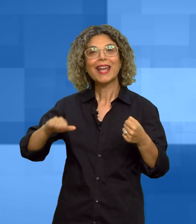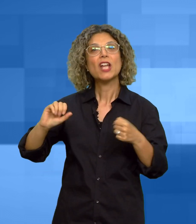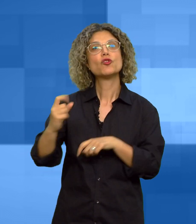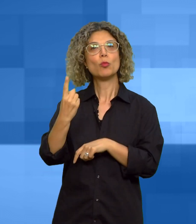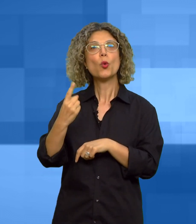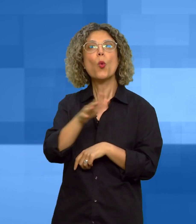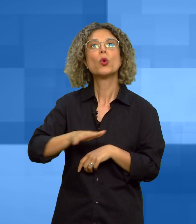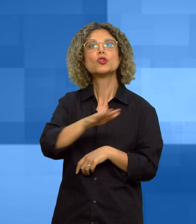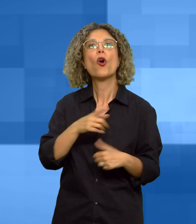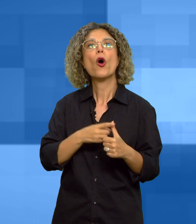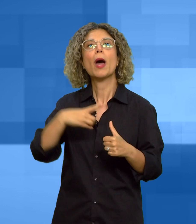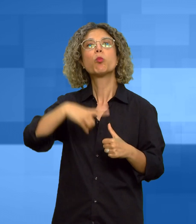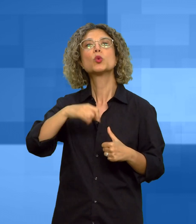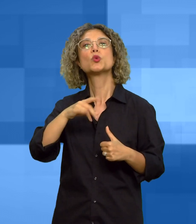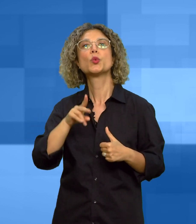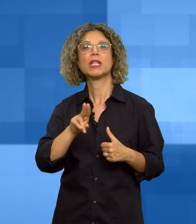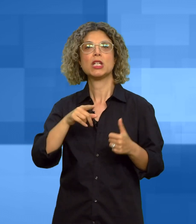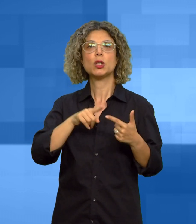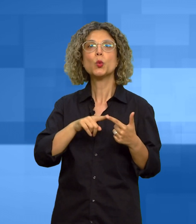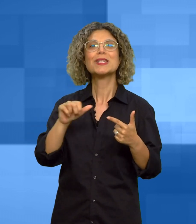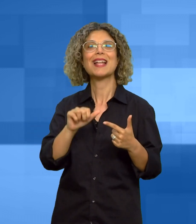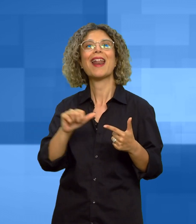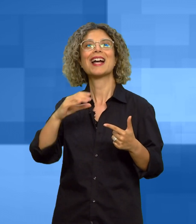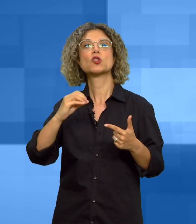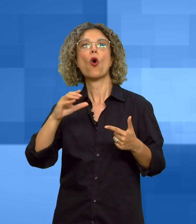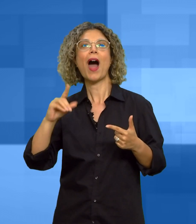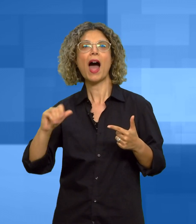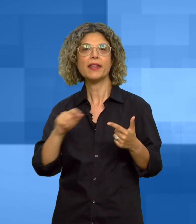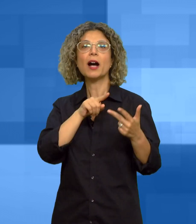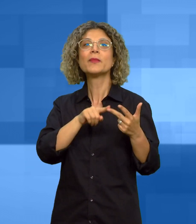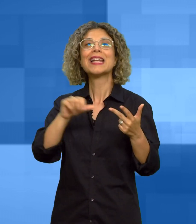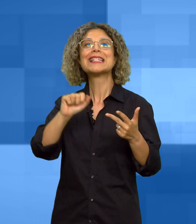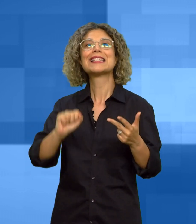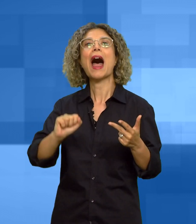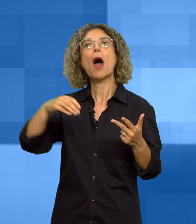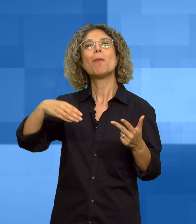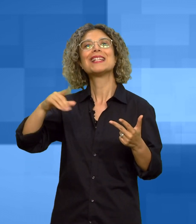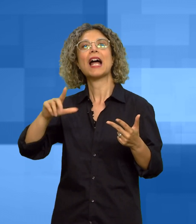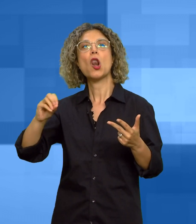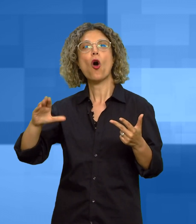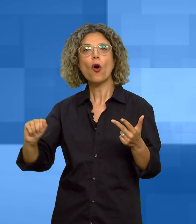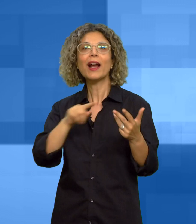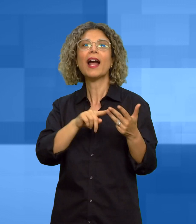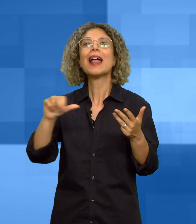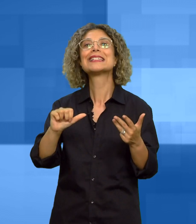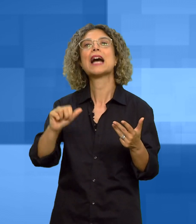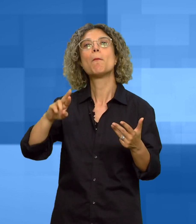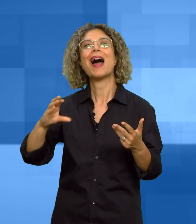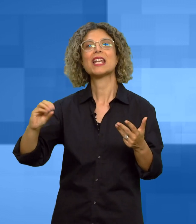saranno Apuzzu-Idu, Sanea-Scoada, Samesa-Longa e Samarigosa. I